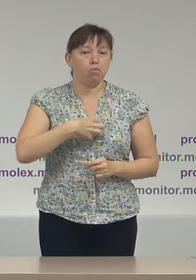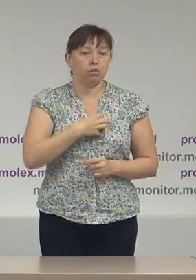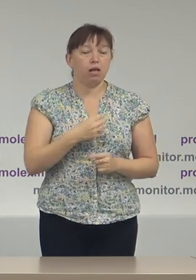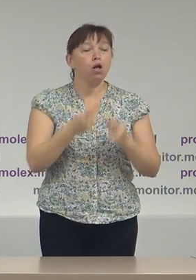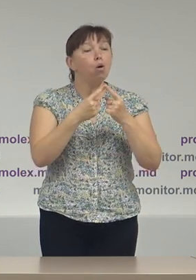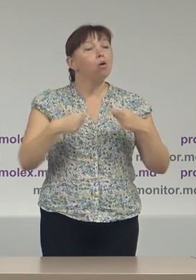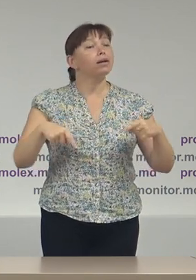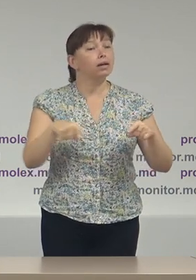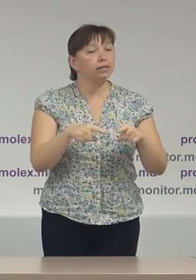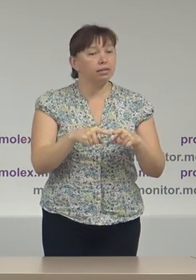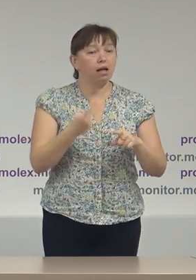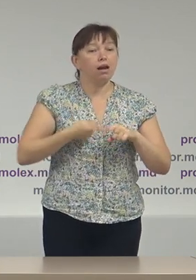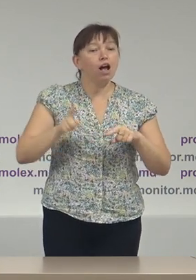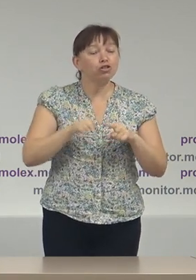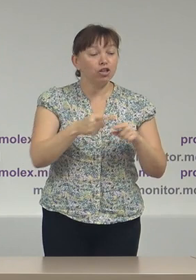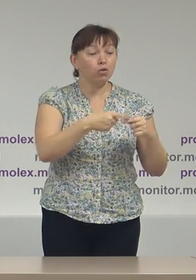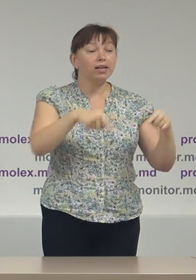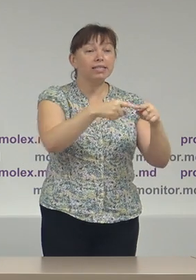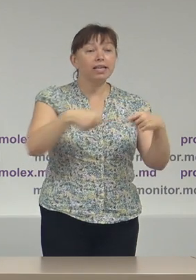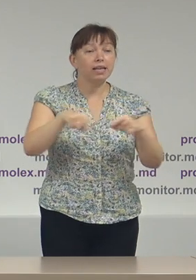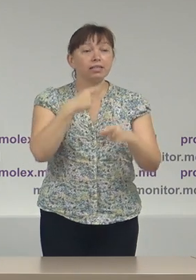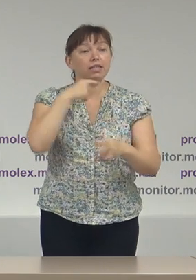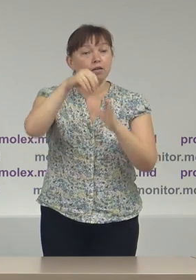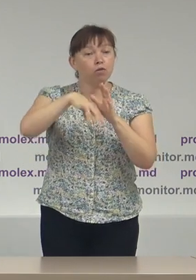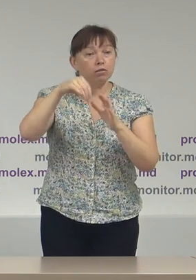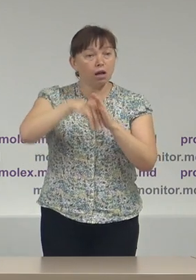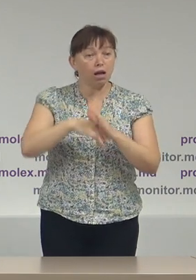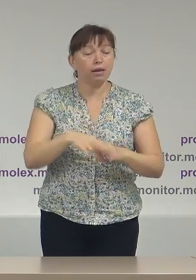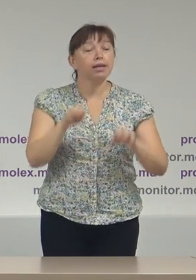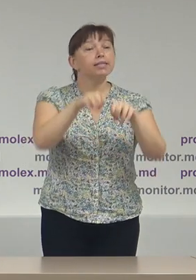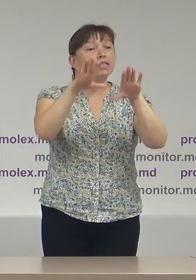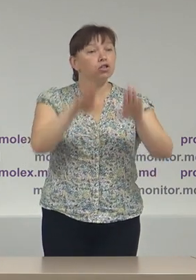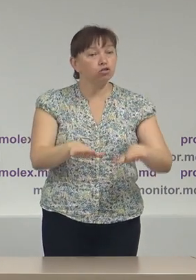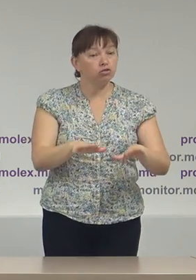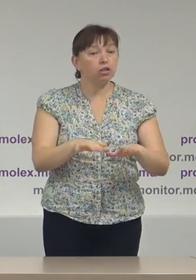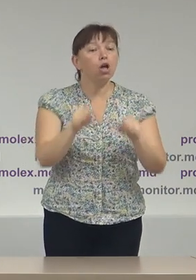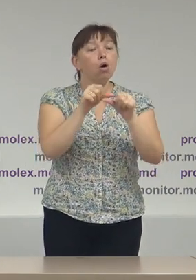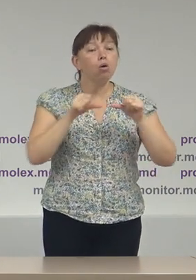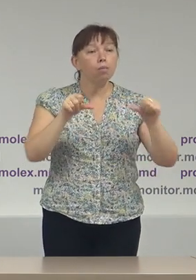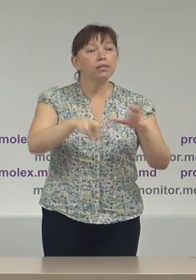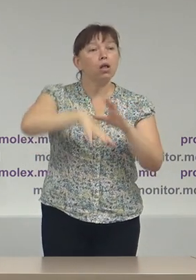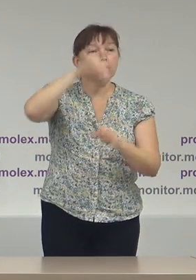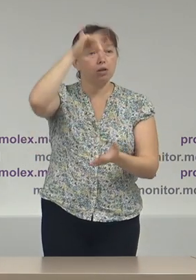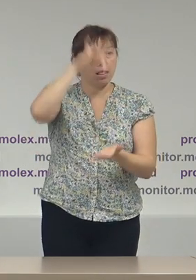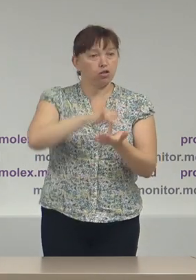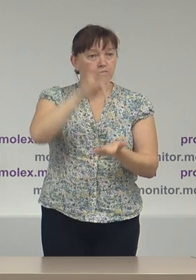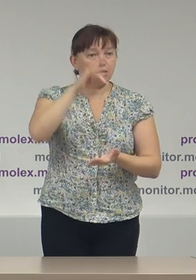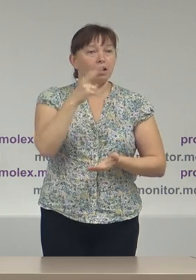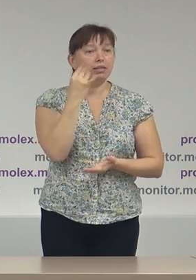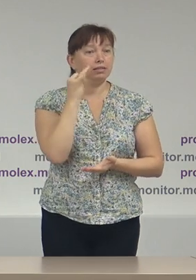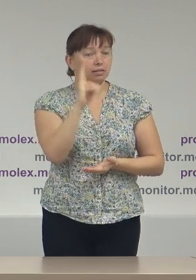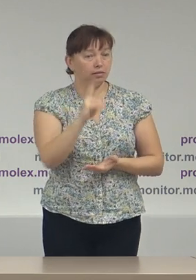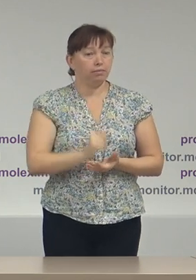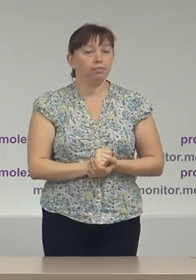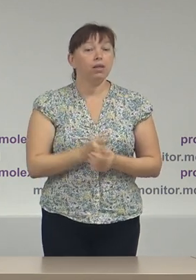Organizarea acestor secții de votare se decide de Comisia Electorală Centrală. Deci Comisia